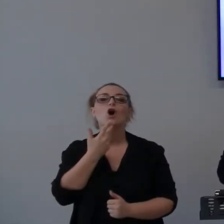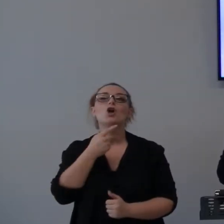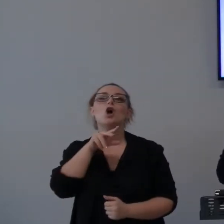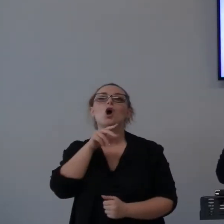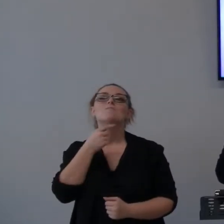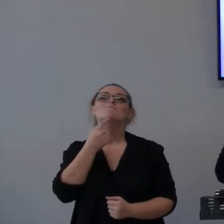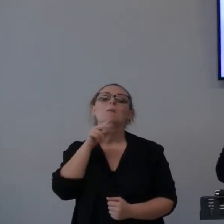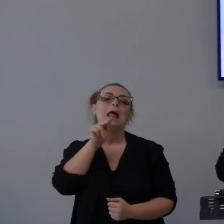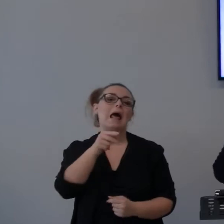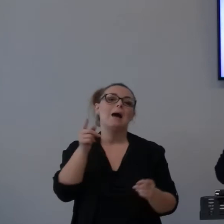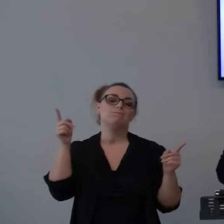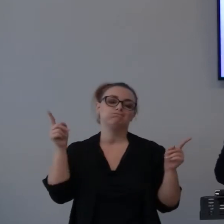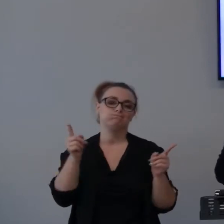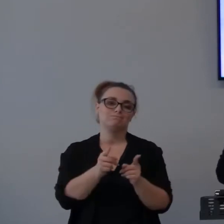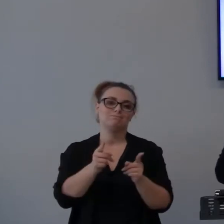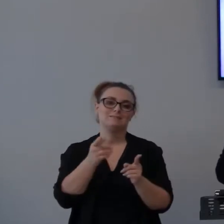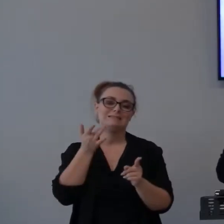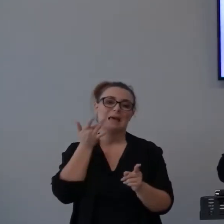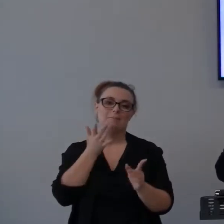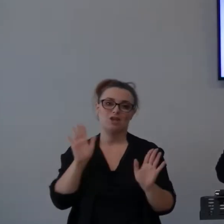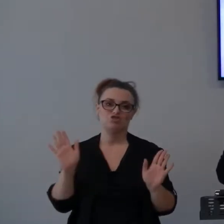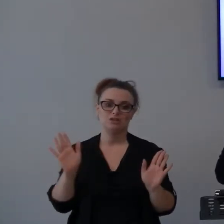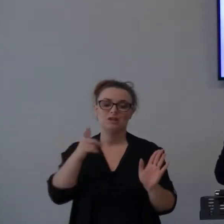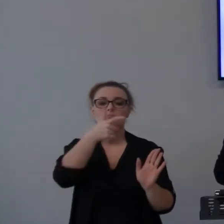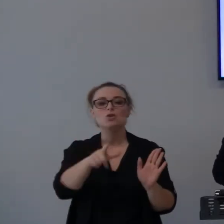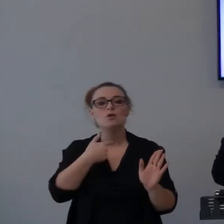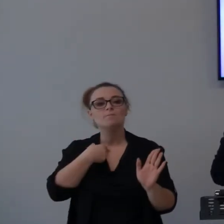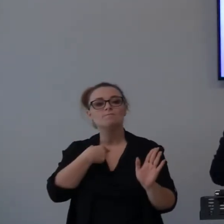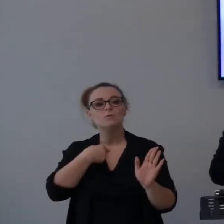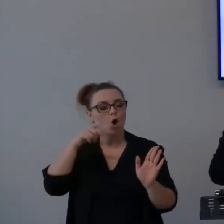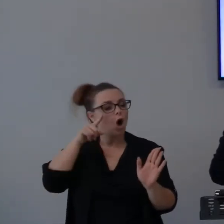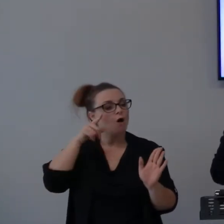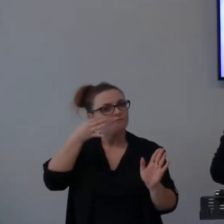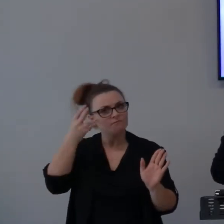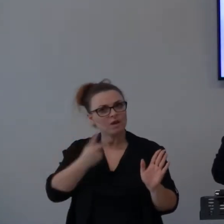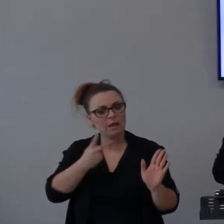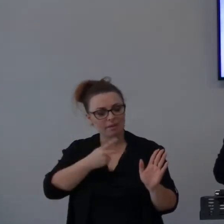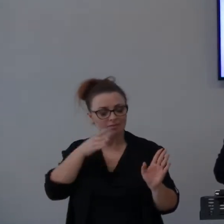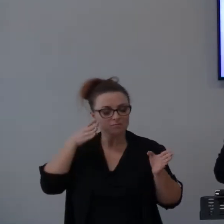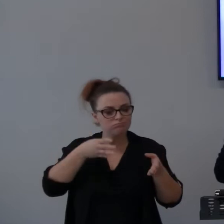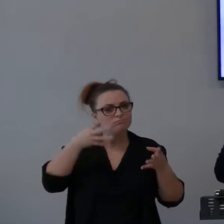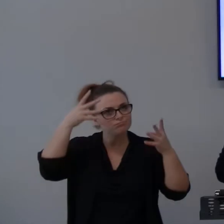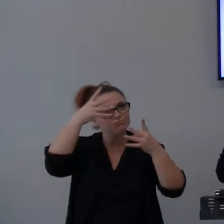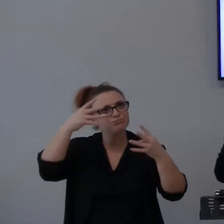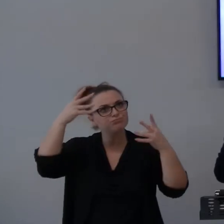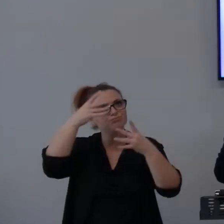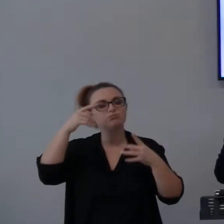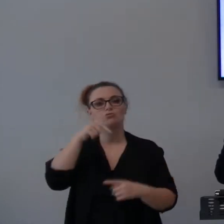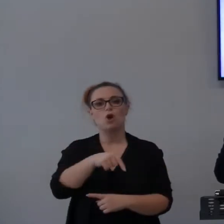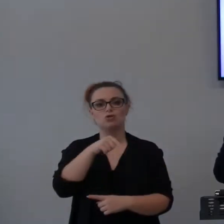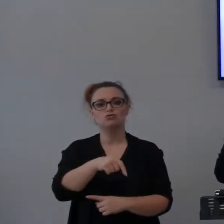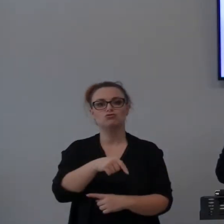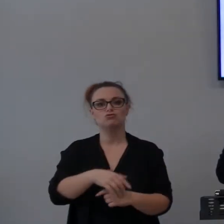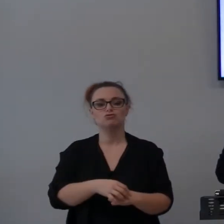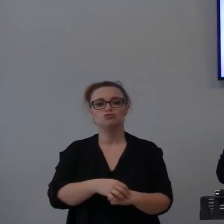abbastanza semplici, ma su cui ho veramente riflettuto questa settimana e in virtù anche di quello che abbiamo